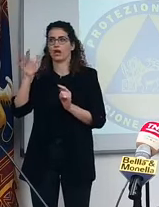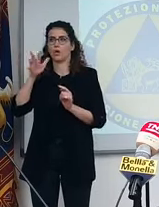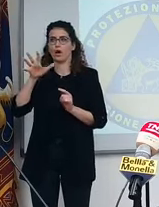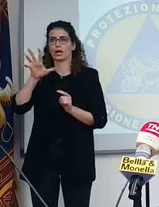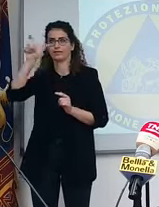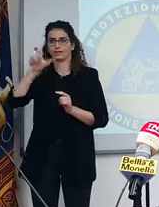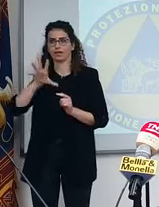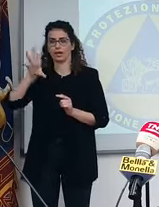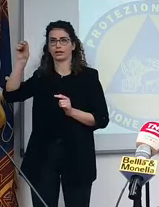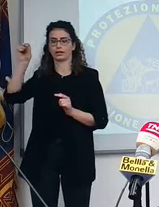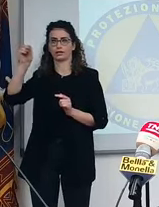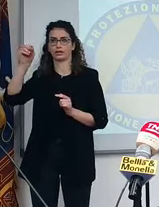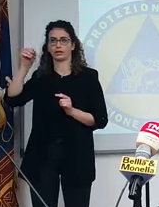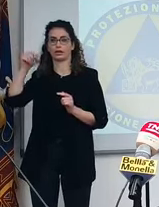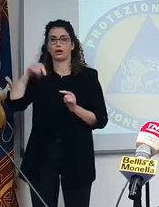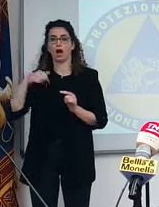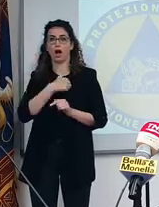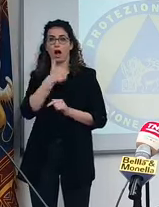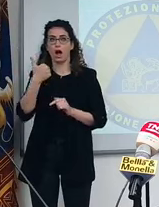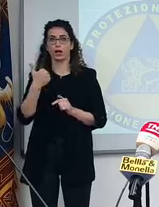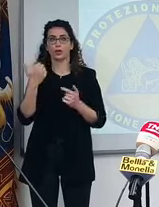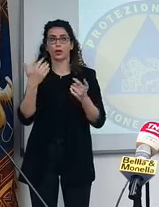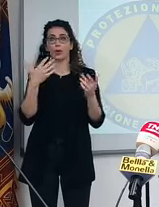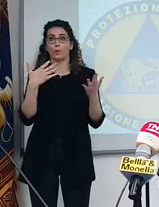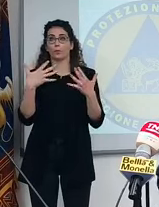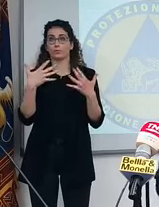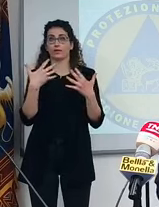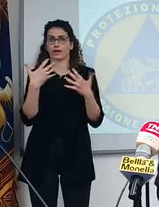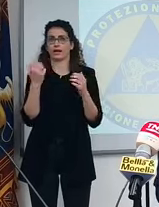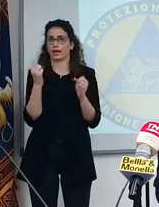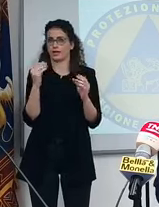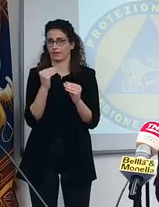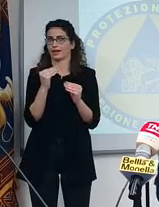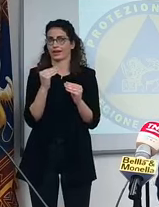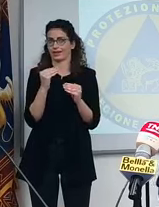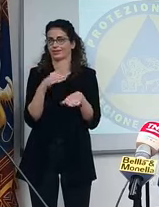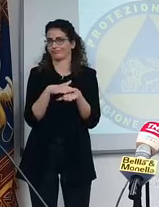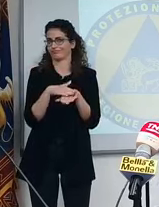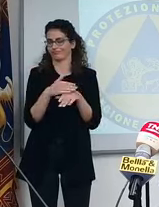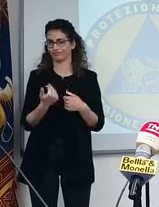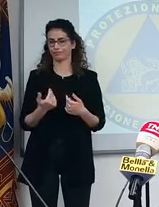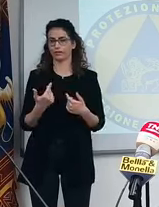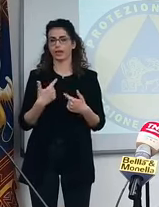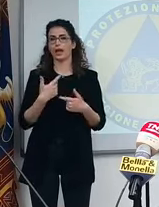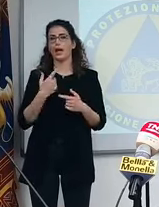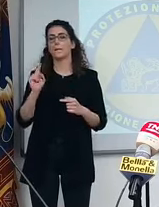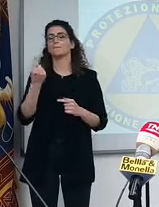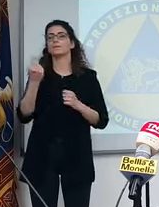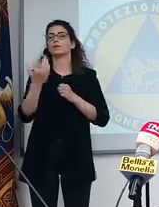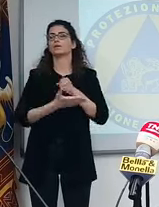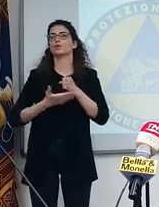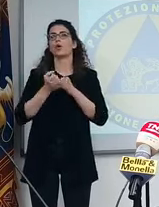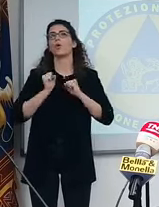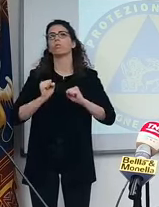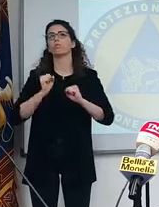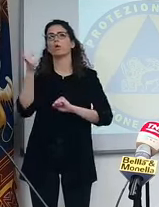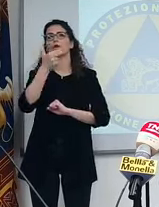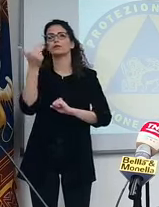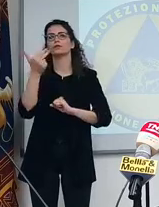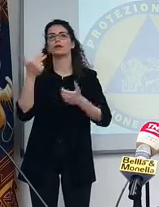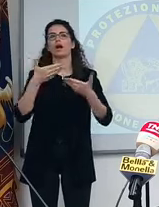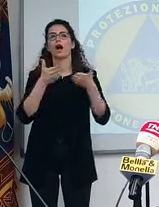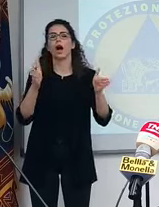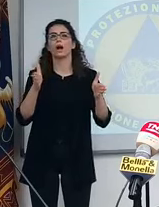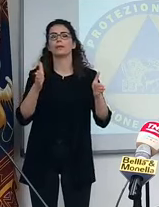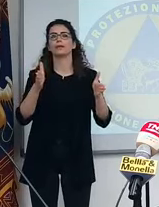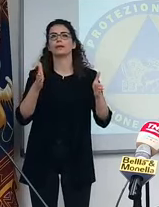primavera è una primavera più fresca del solito. È difficile pensare che dal primo giugno si possano aprire i ristoranti la sera